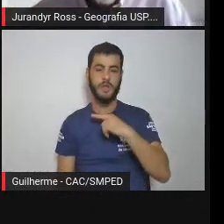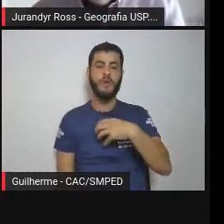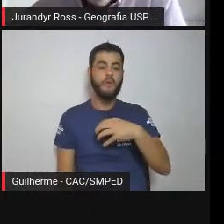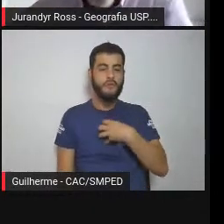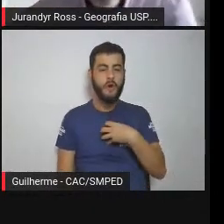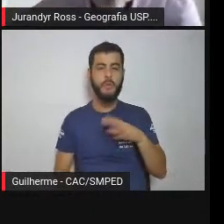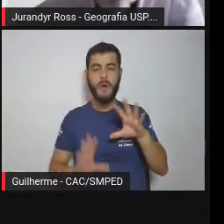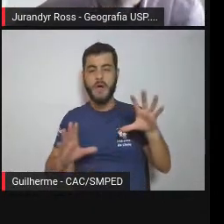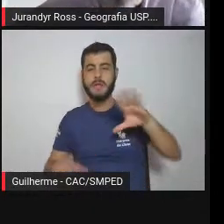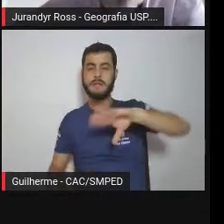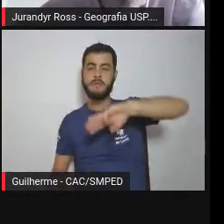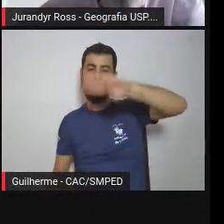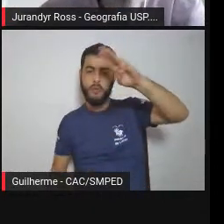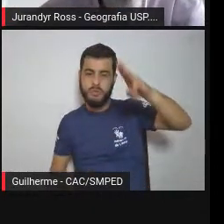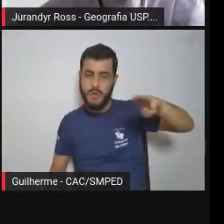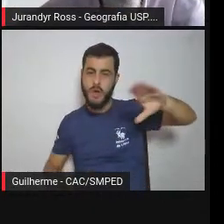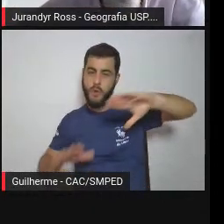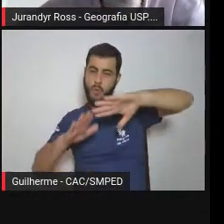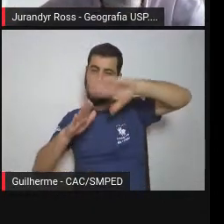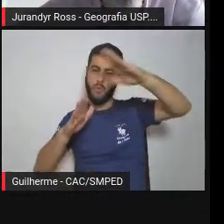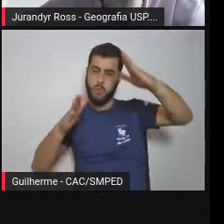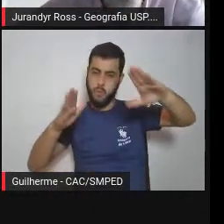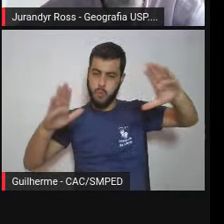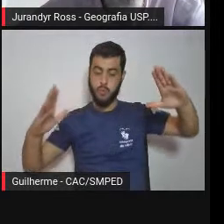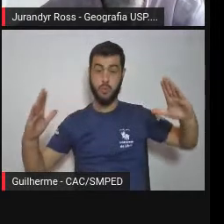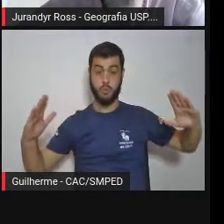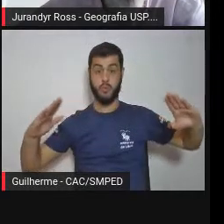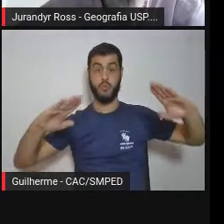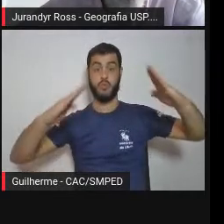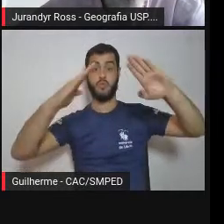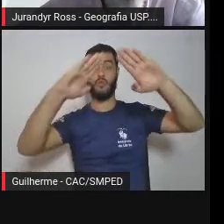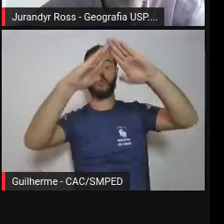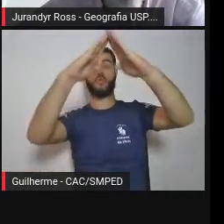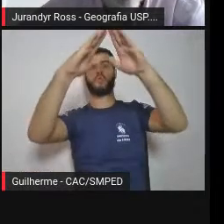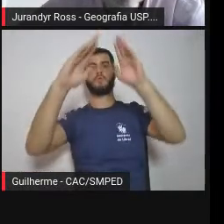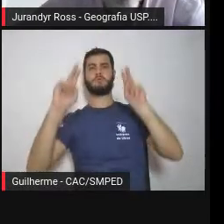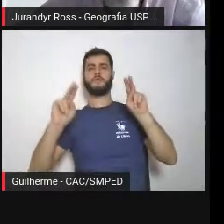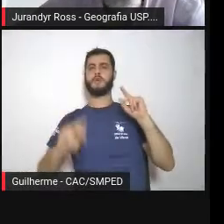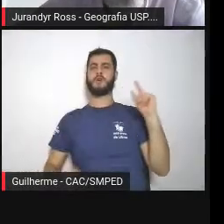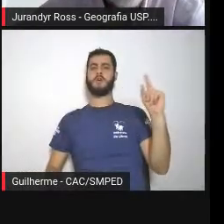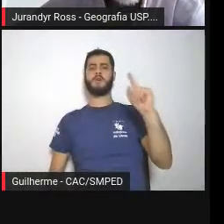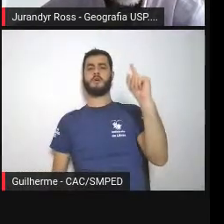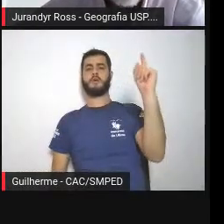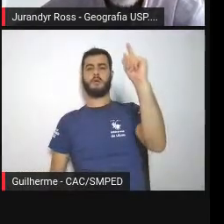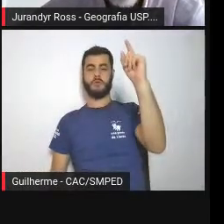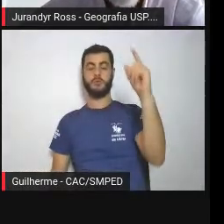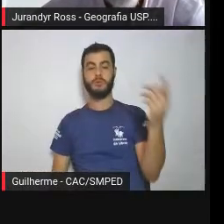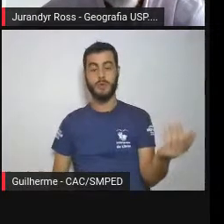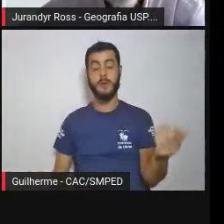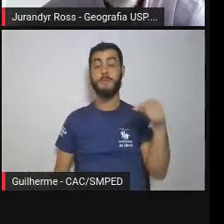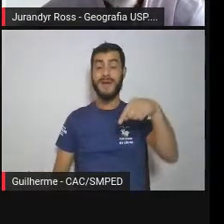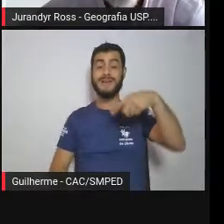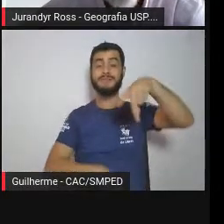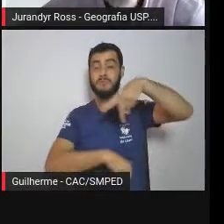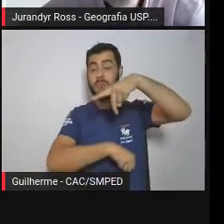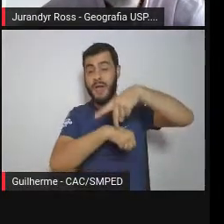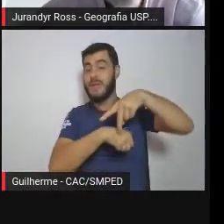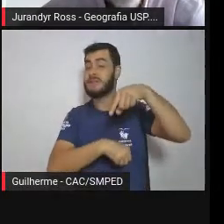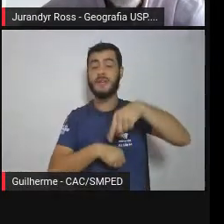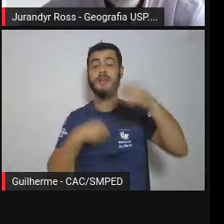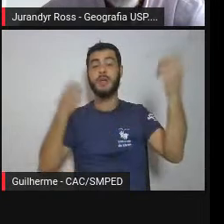altos e assim por diante. Mas veja, como nós estamos num país de clima tropical úmido, mesmo sendo montanhoso,